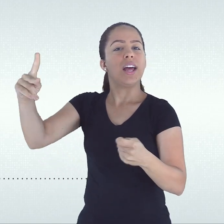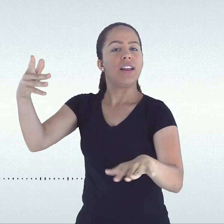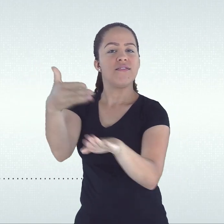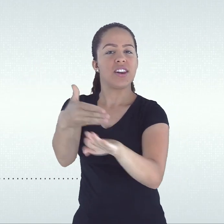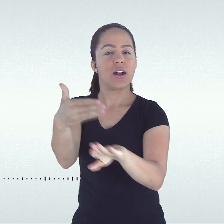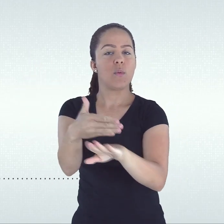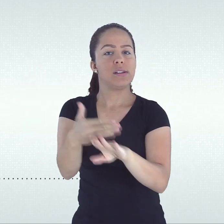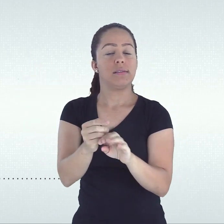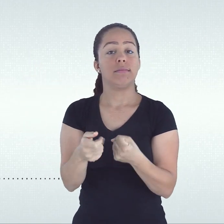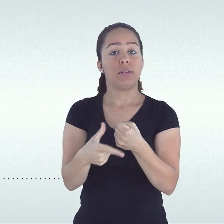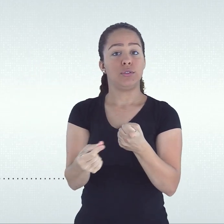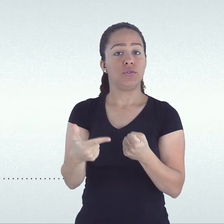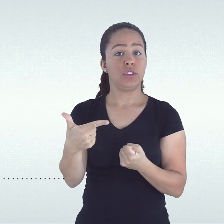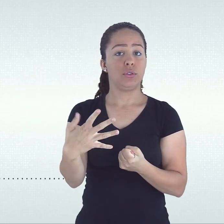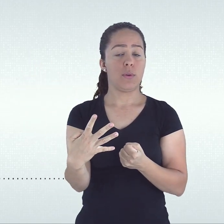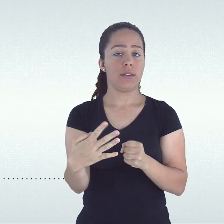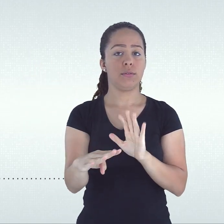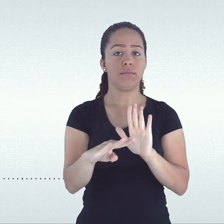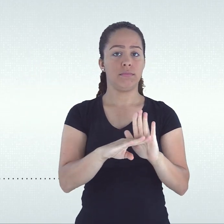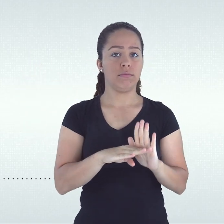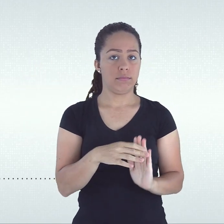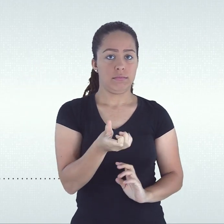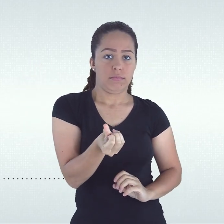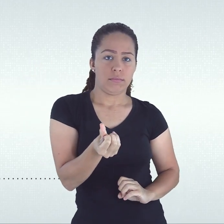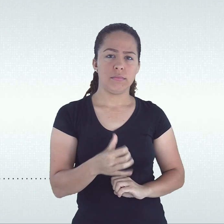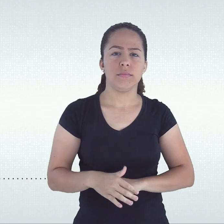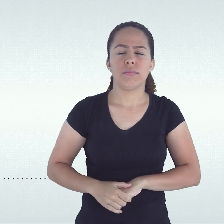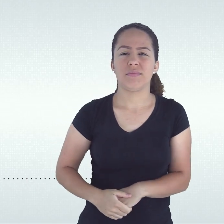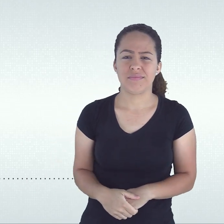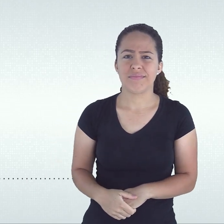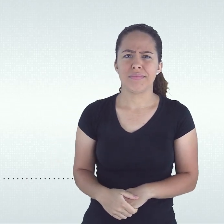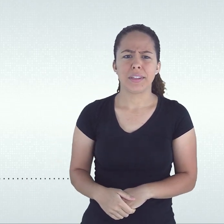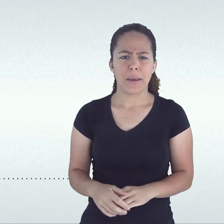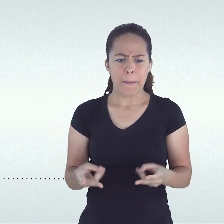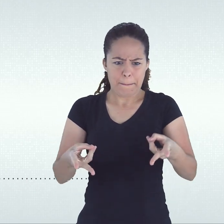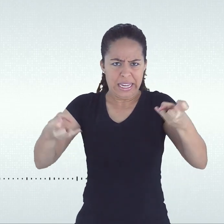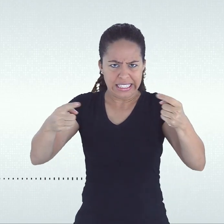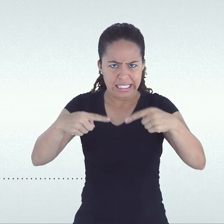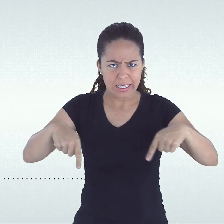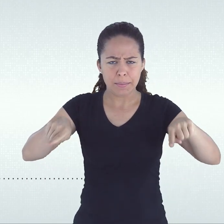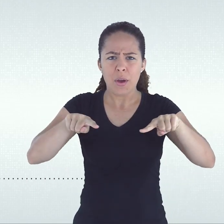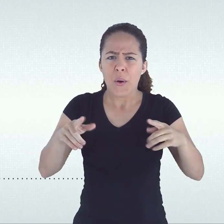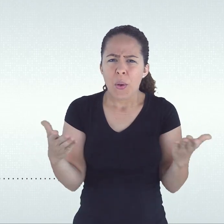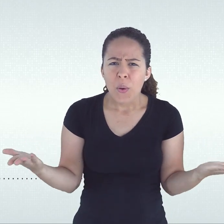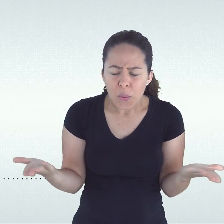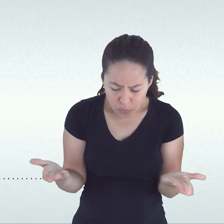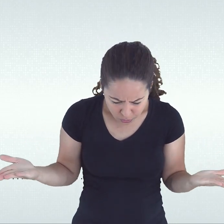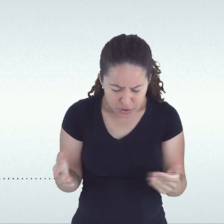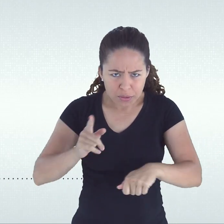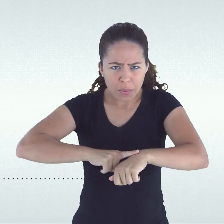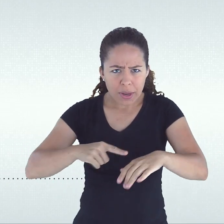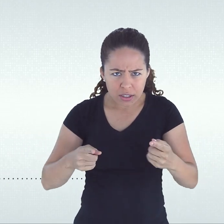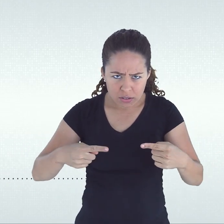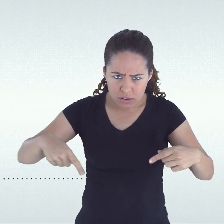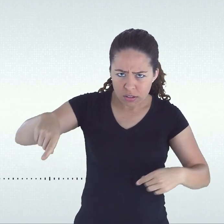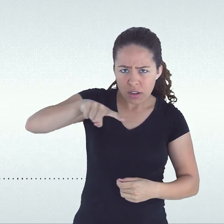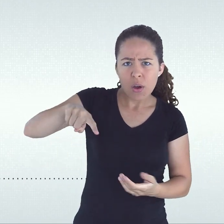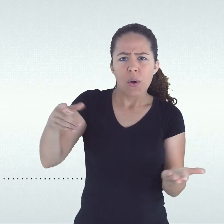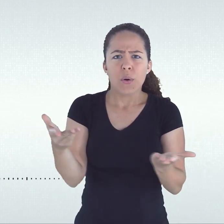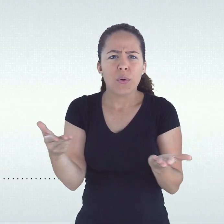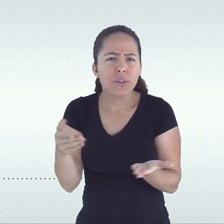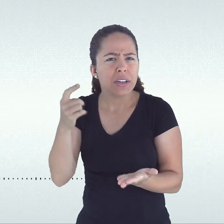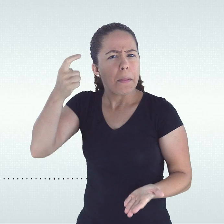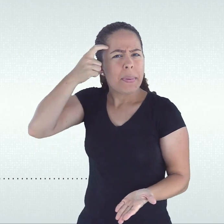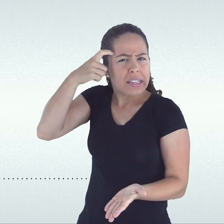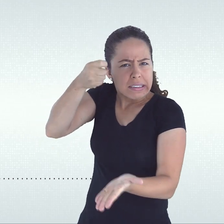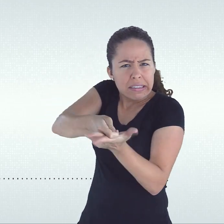portanto, a cobrança de frequência nos regimes de dependências, por se tratar de critério independente e que não